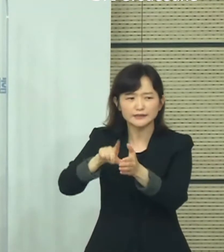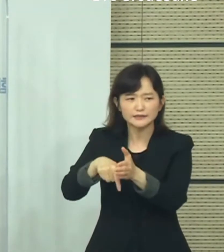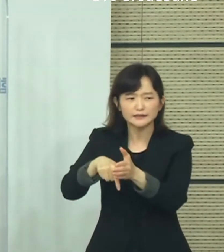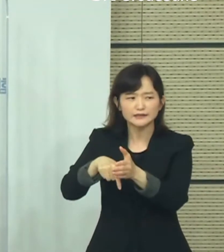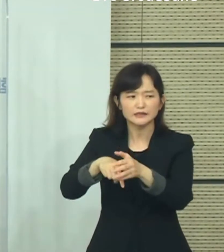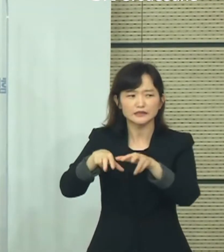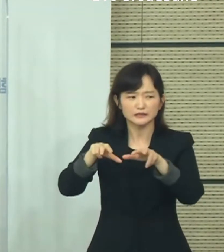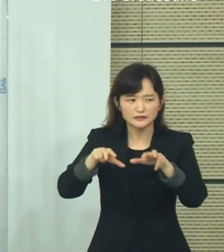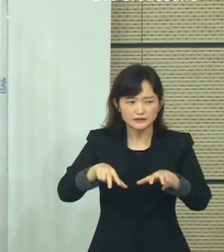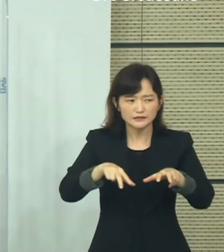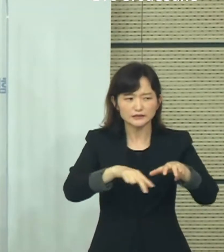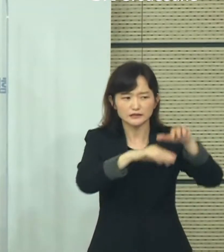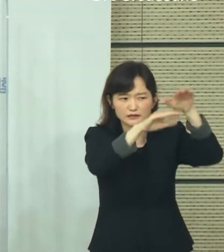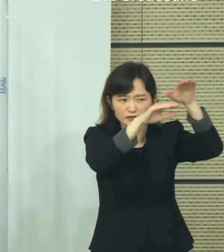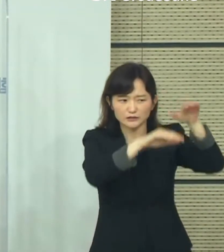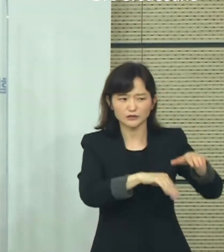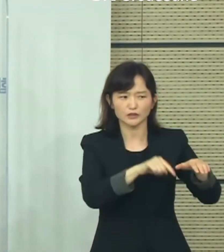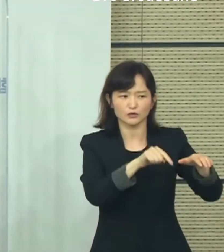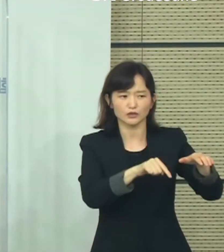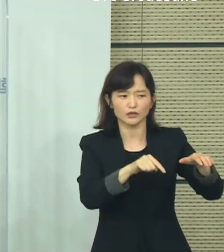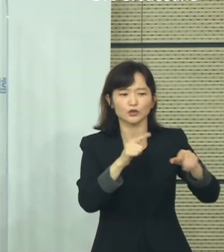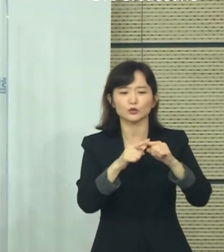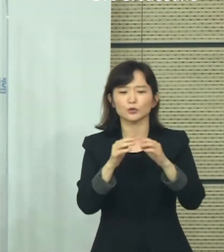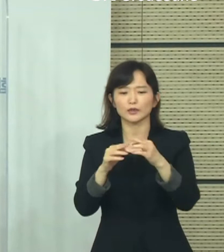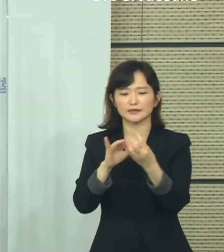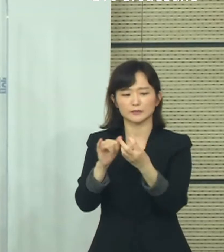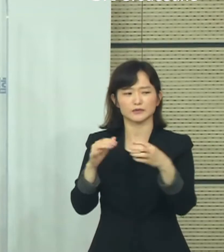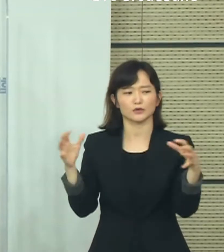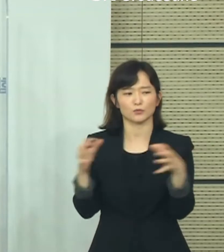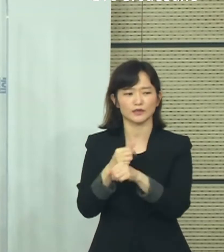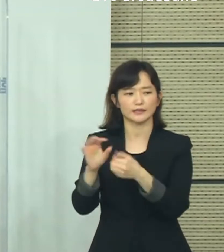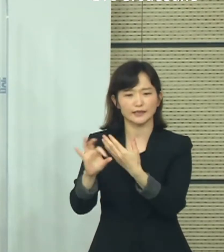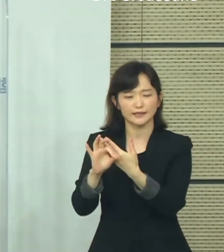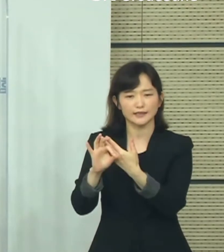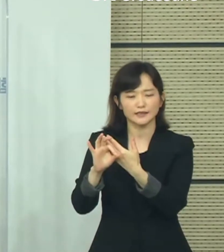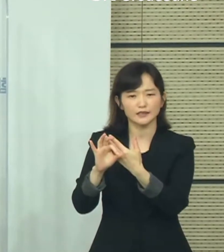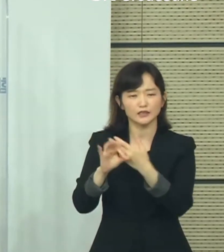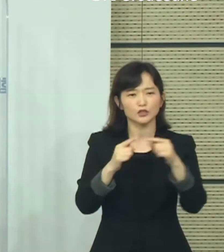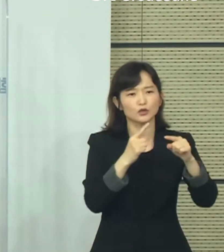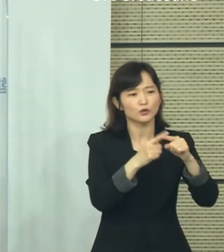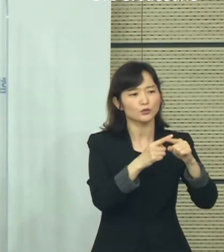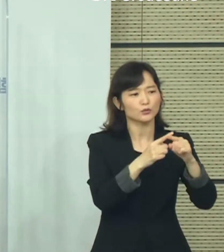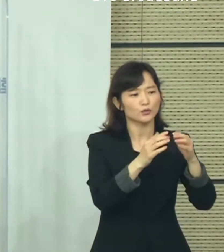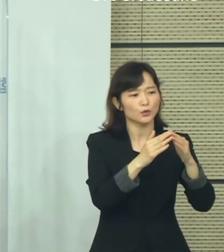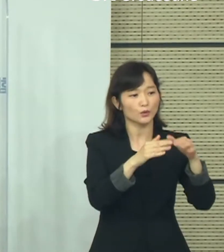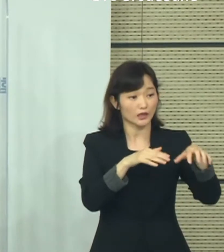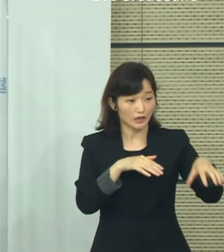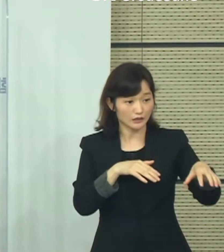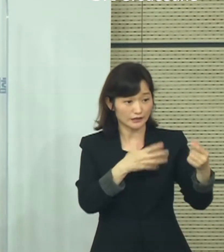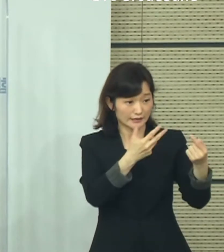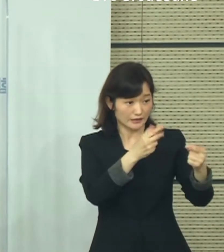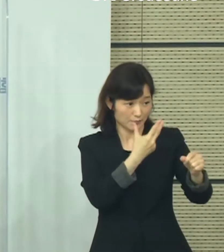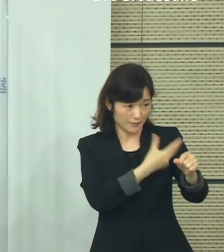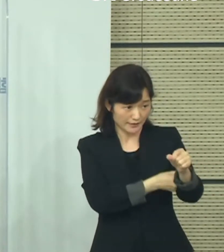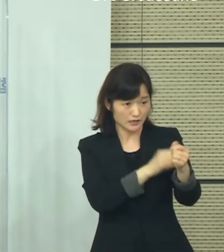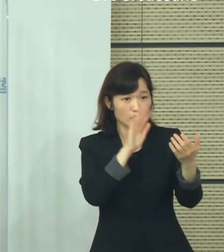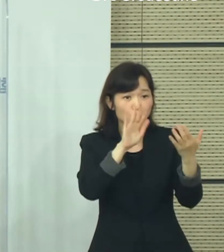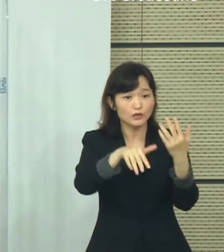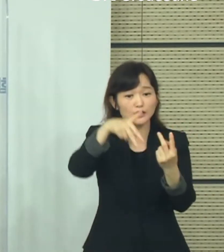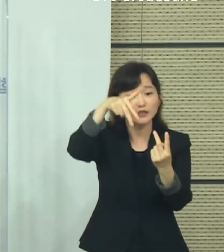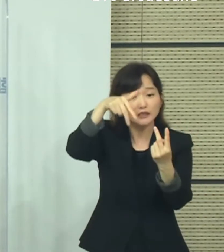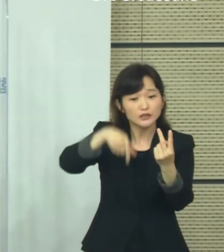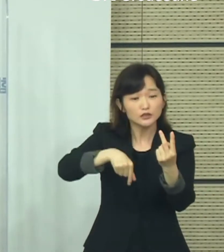거리 두기를 인하여 한 교회에서 30명이 모일 수 있다면 그 교회에서 코로나19 1차 백신 접종 후